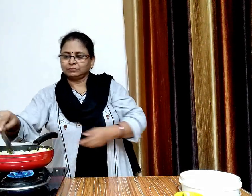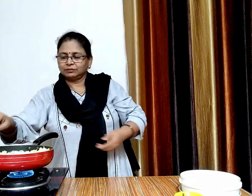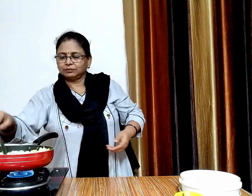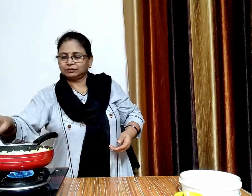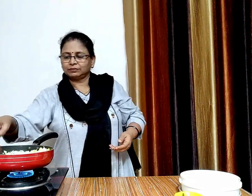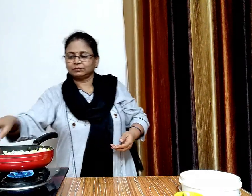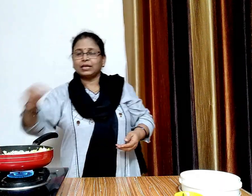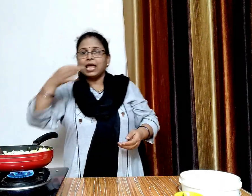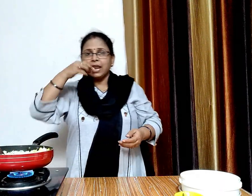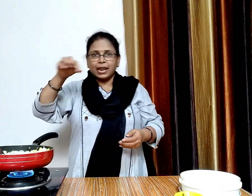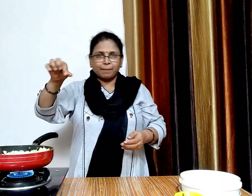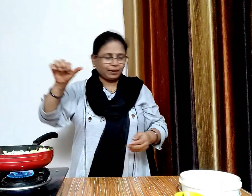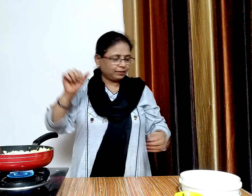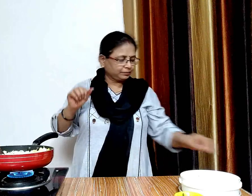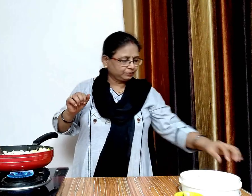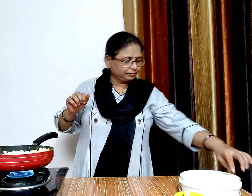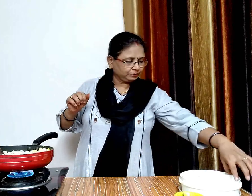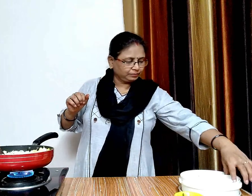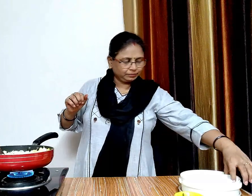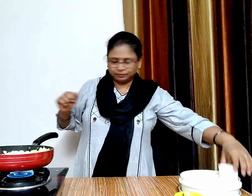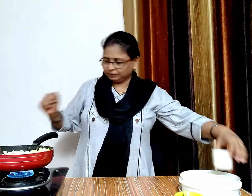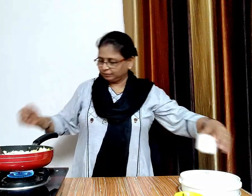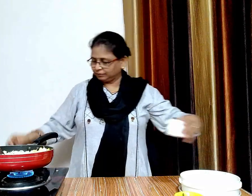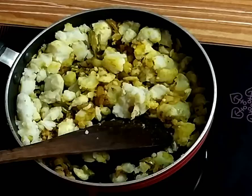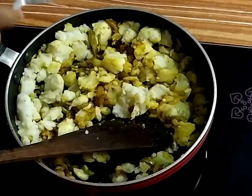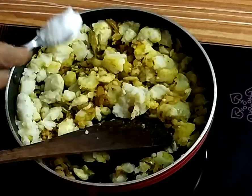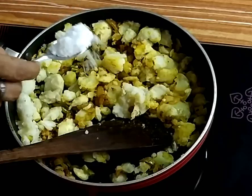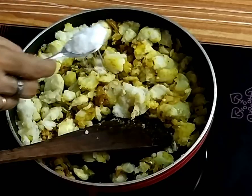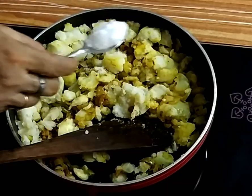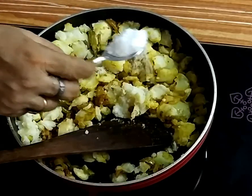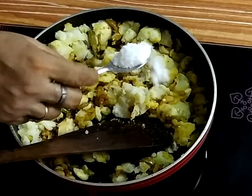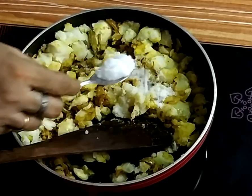अब इस पेस तो आदरो सा नाबक डालेंगे और अच्छे से मिला लेंगे